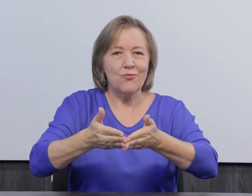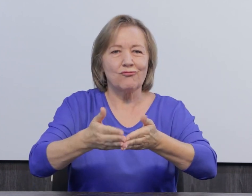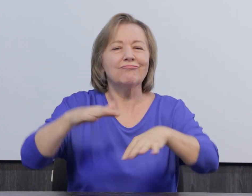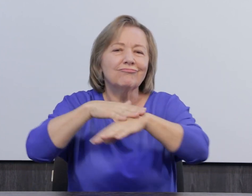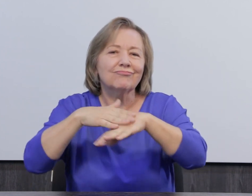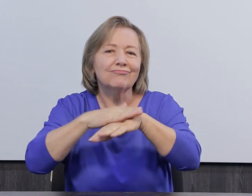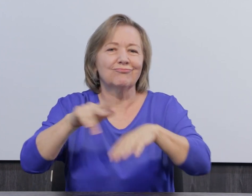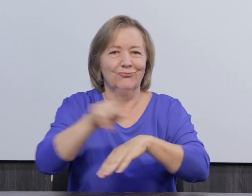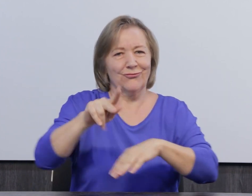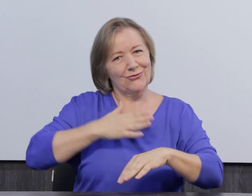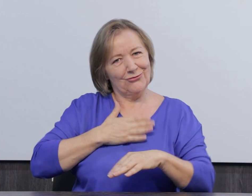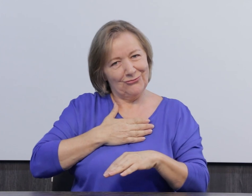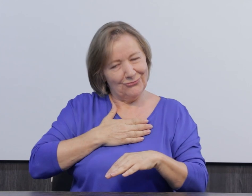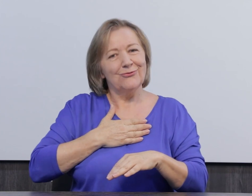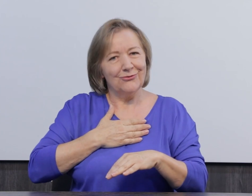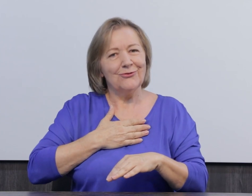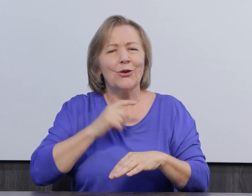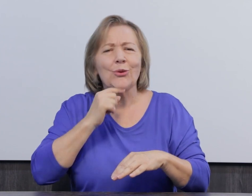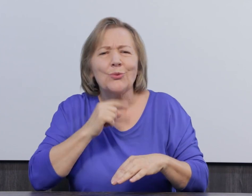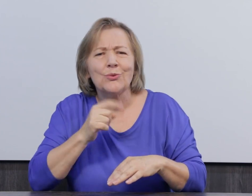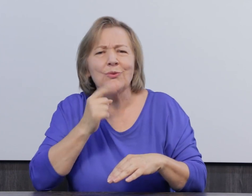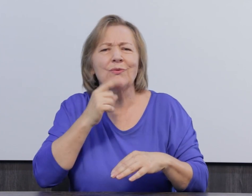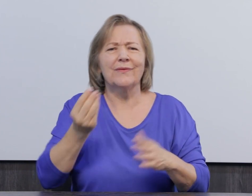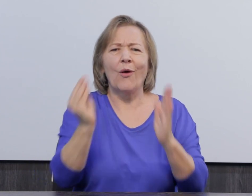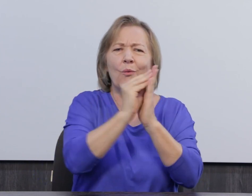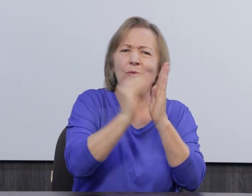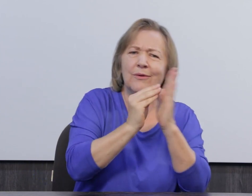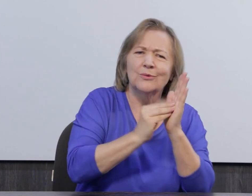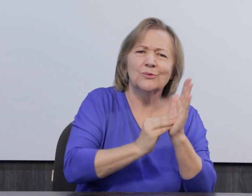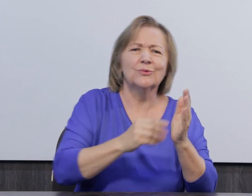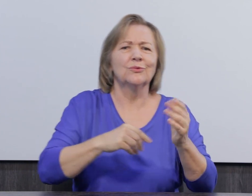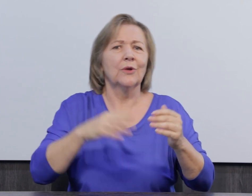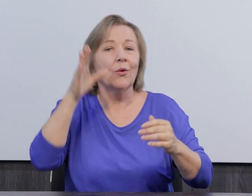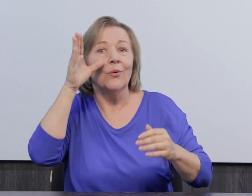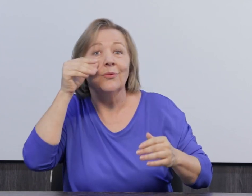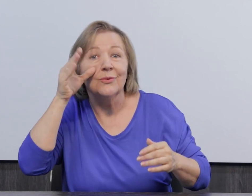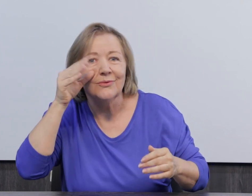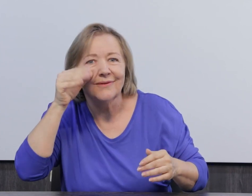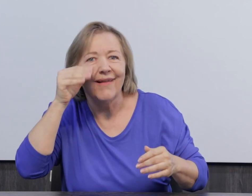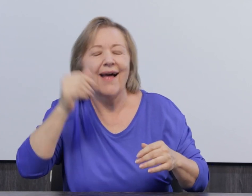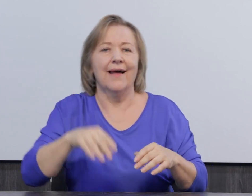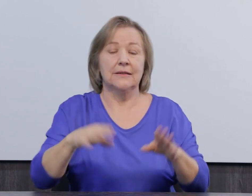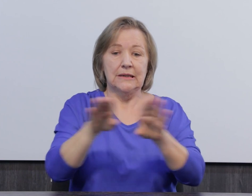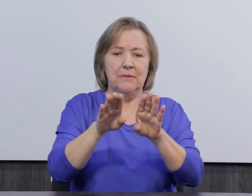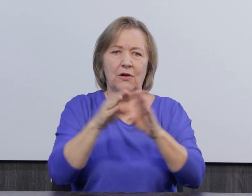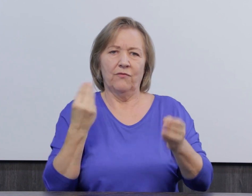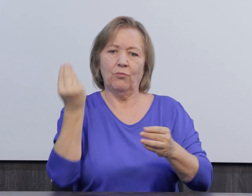Os encontros serão para que vocês possam estar tirando dúvidas, curiosidades. Eu